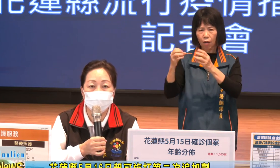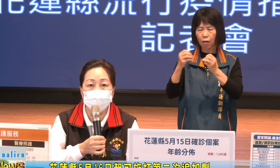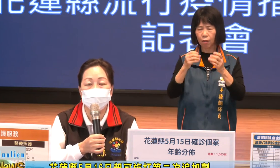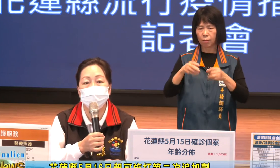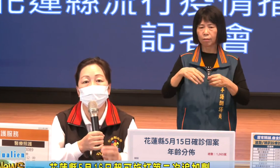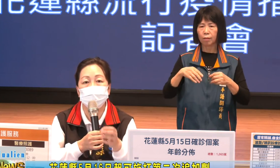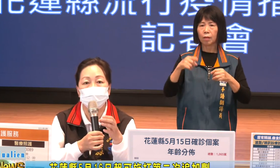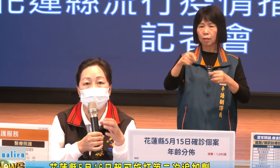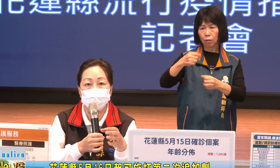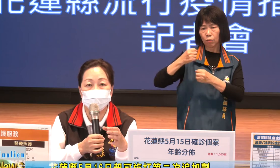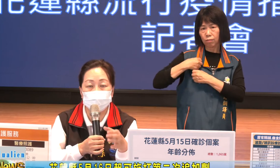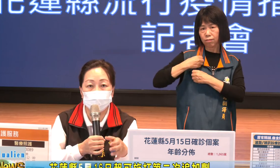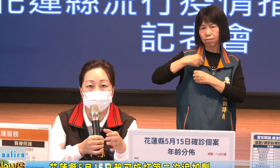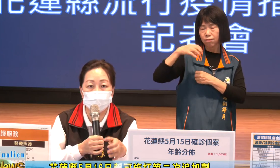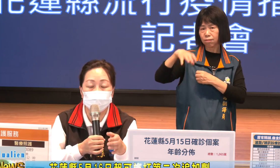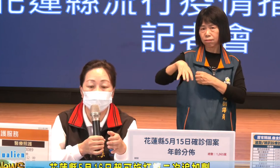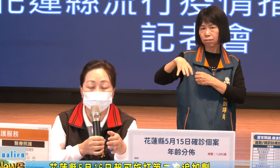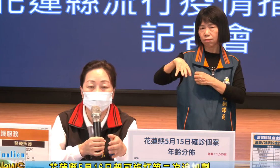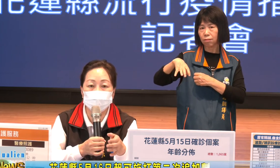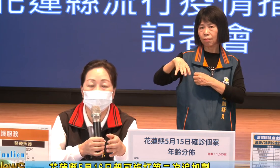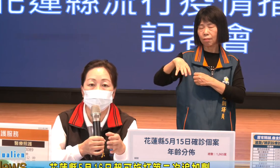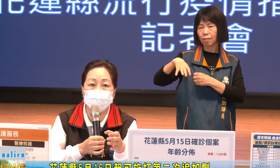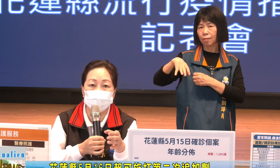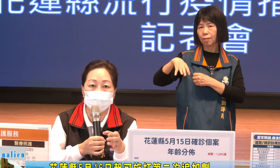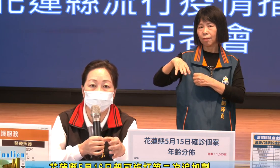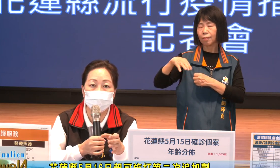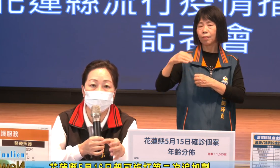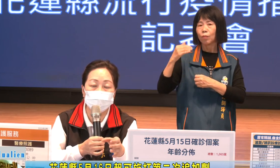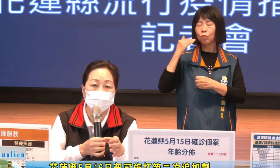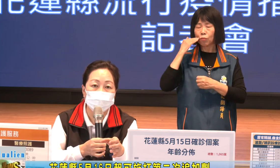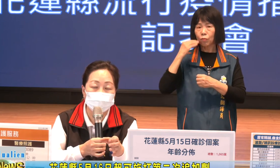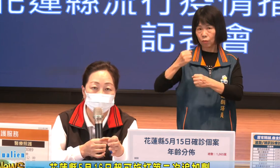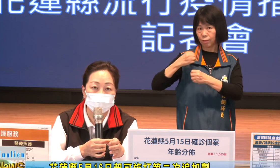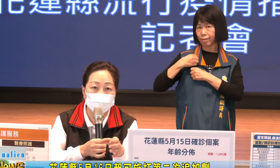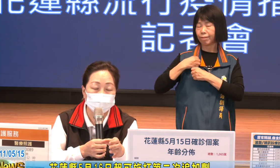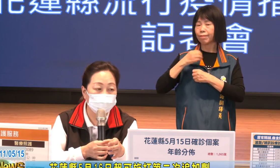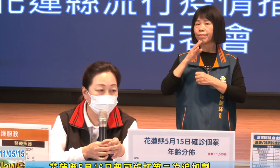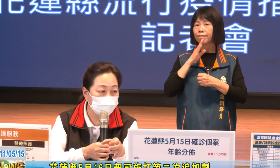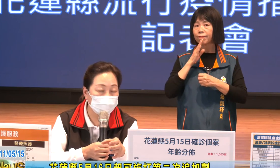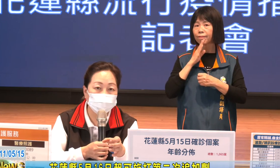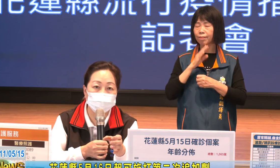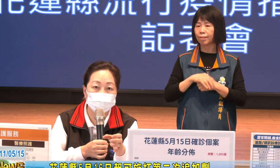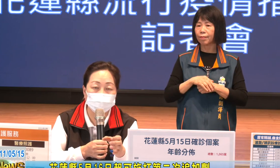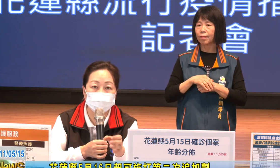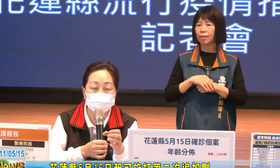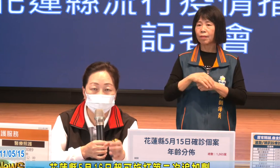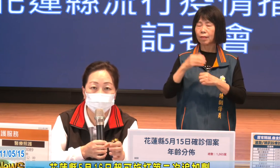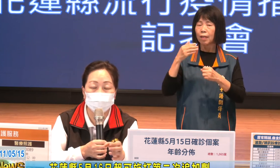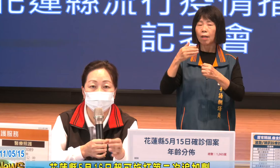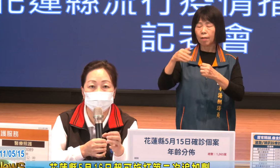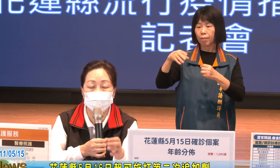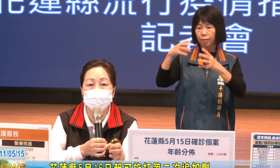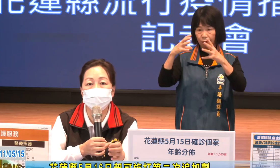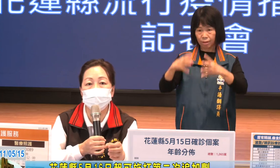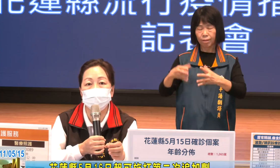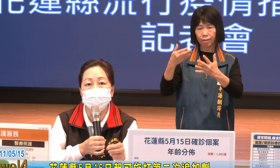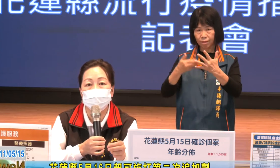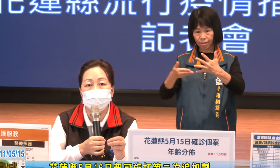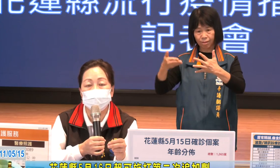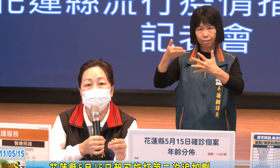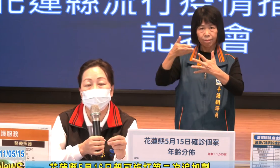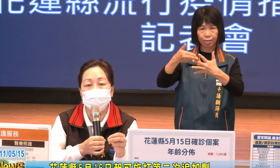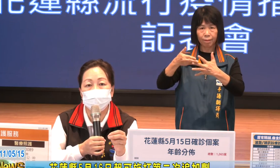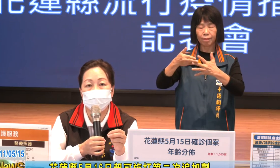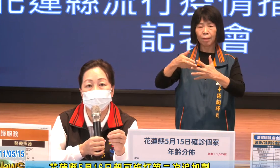營區可以在這個當地成立強加強版防疫旅館直接